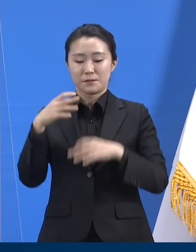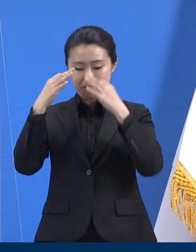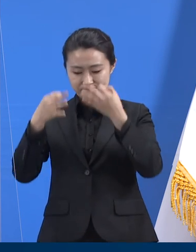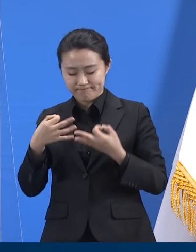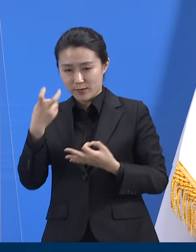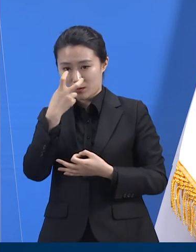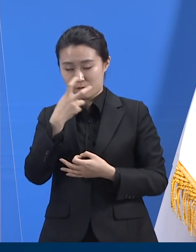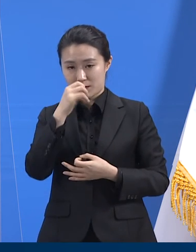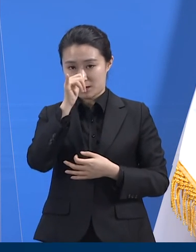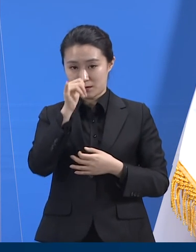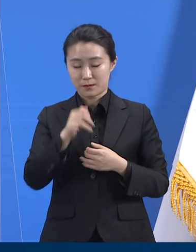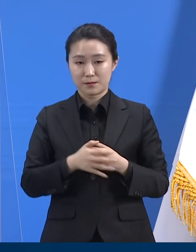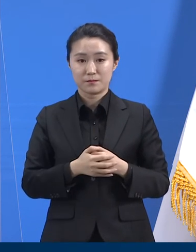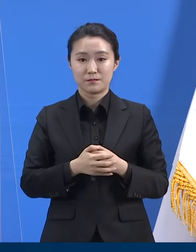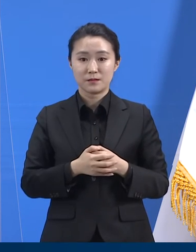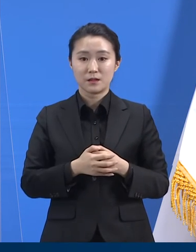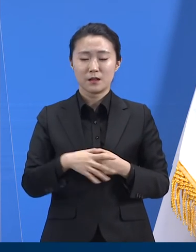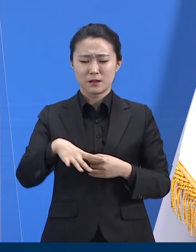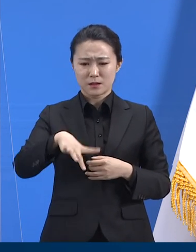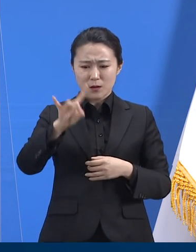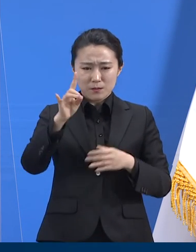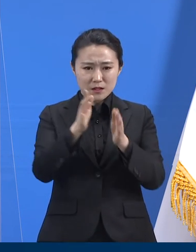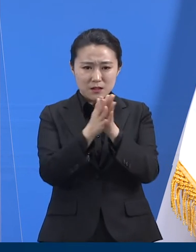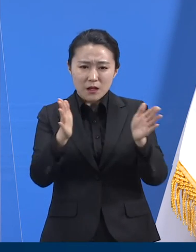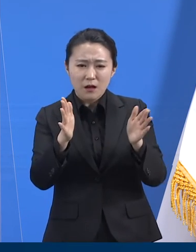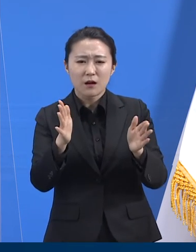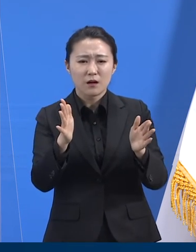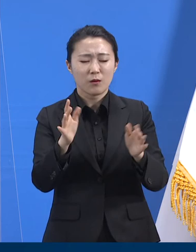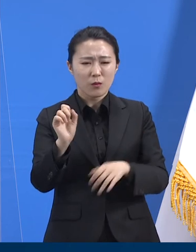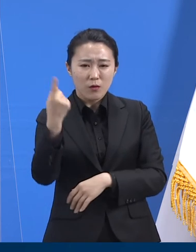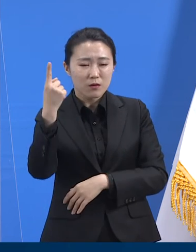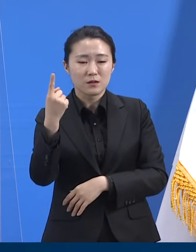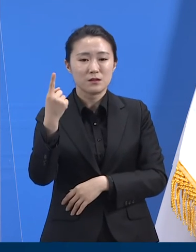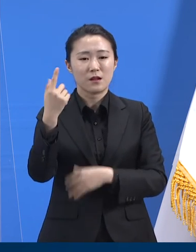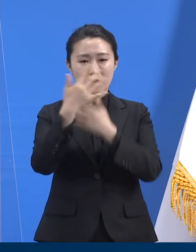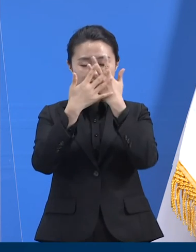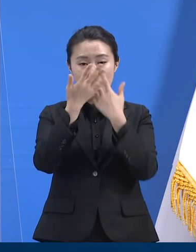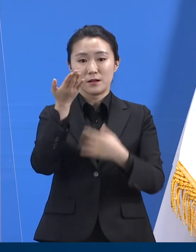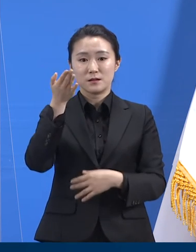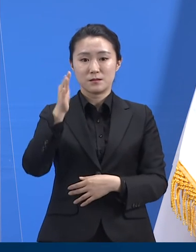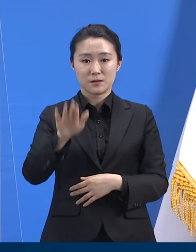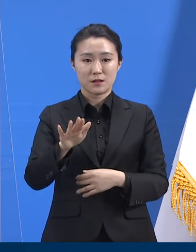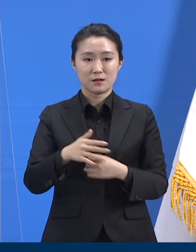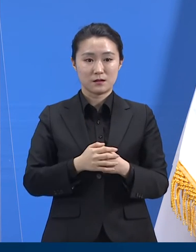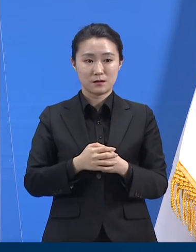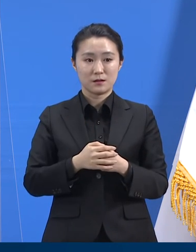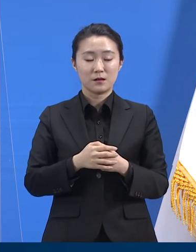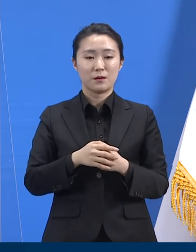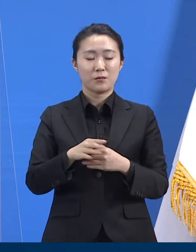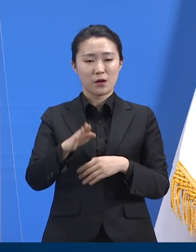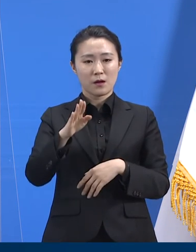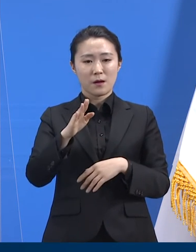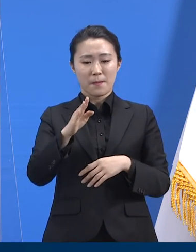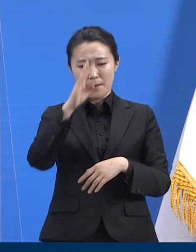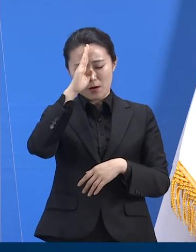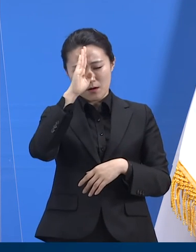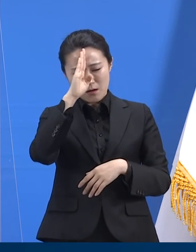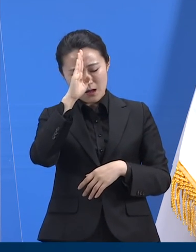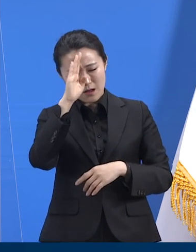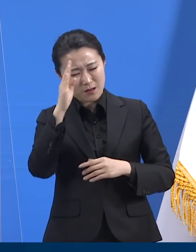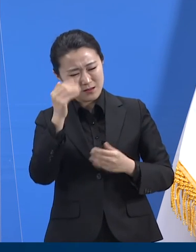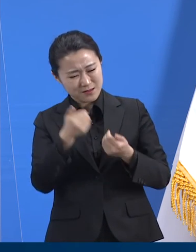감염원인지는 분명치 않지만 본 사례의 지표 환자도 증상 발현 후 5일이 지나서 확진 판정을 받았습니다.